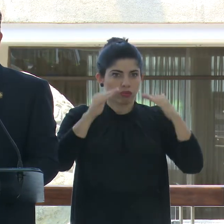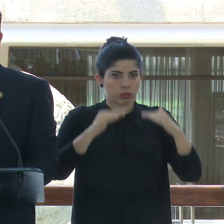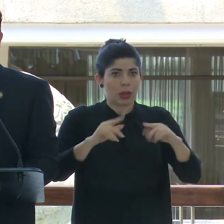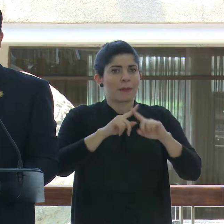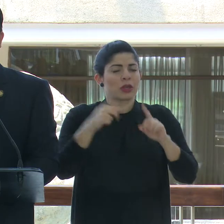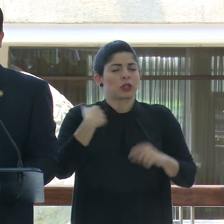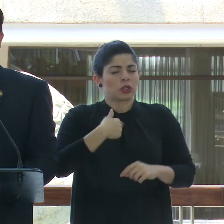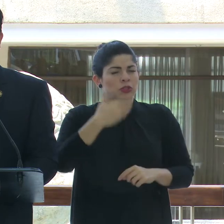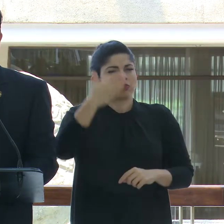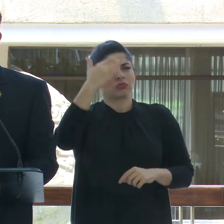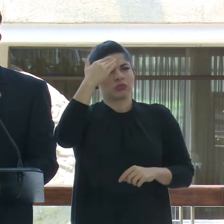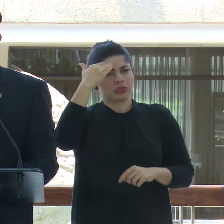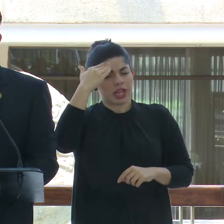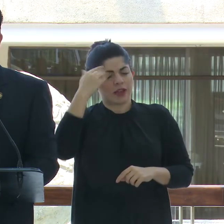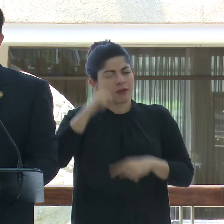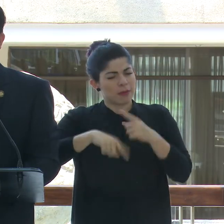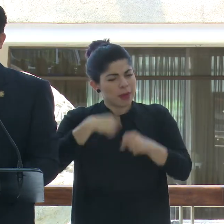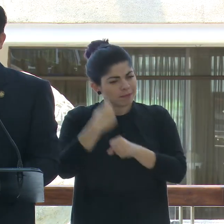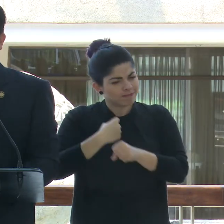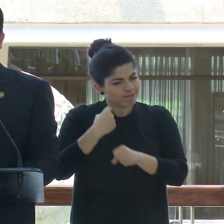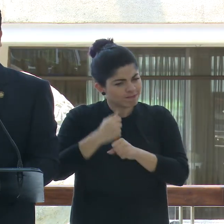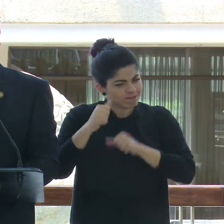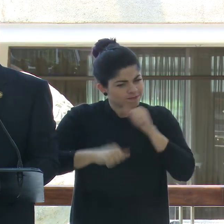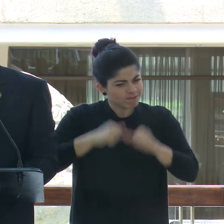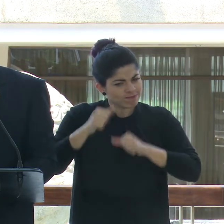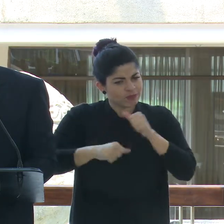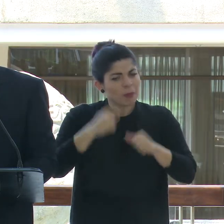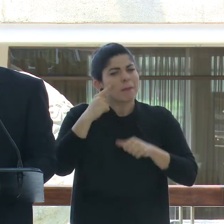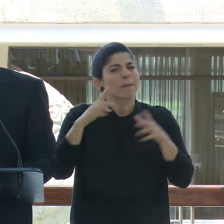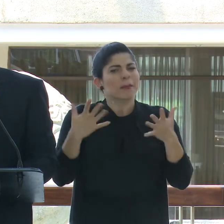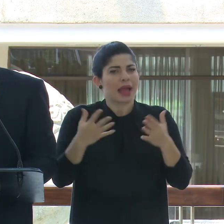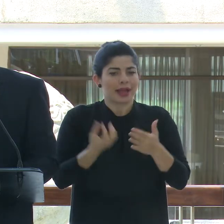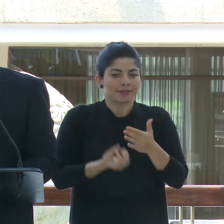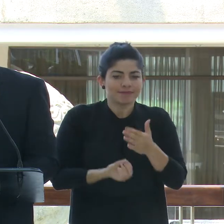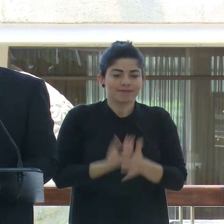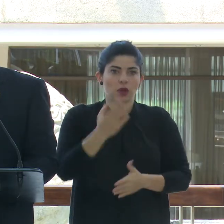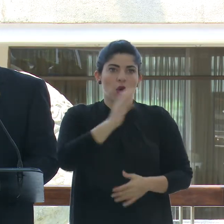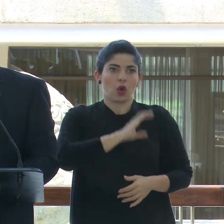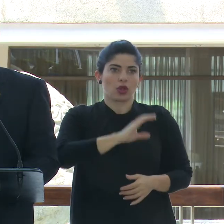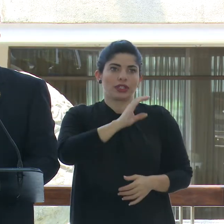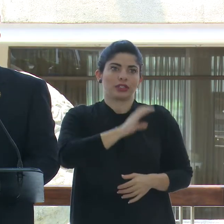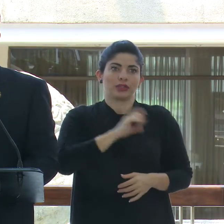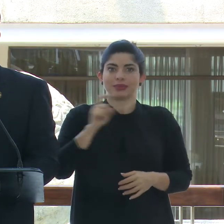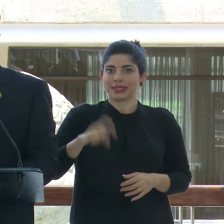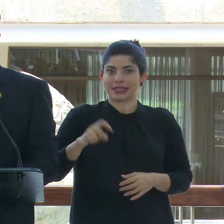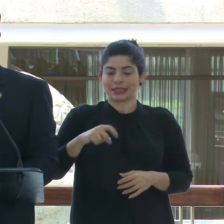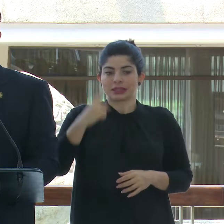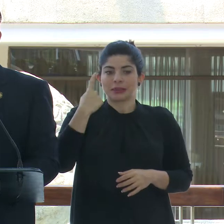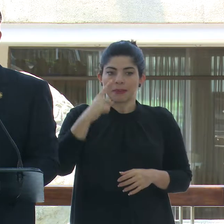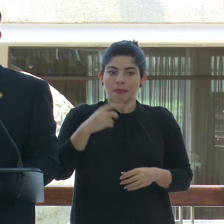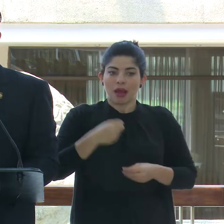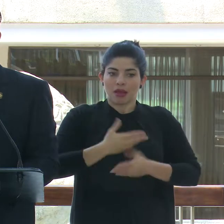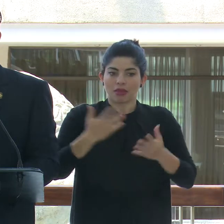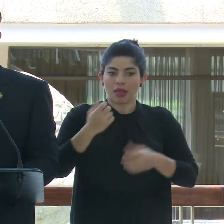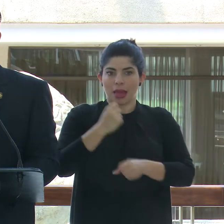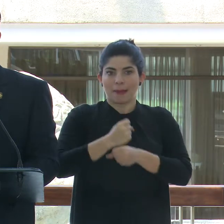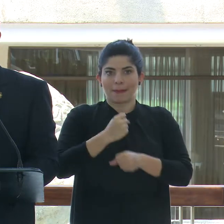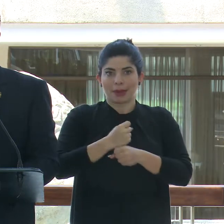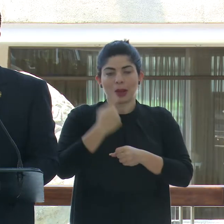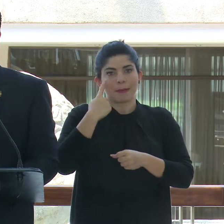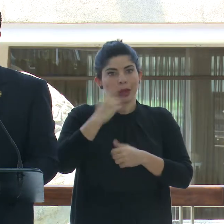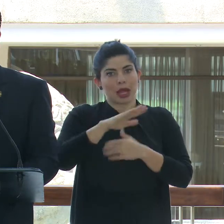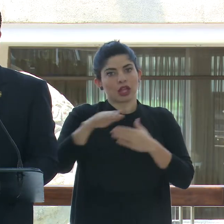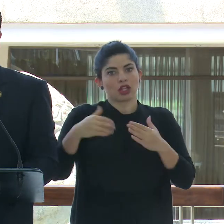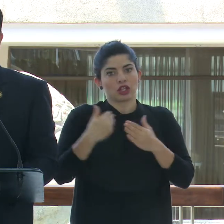comprometidos a trabajar fuerte para generar las condiciones de esos empleos que queremos ver para